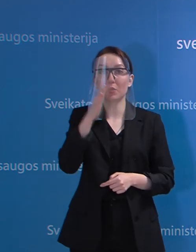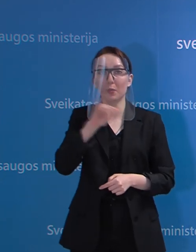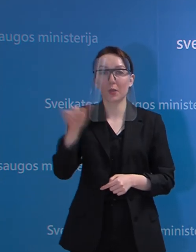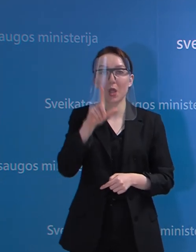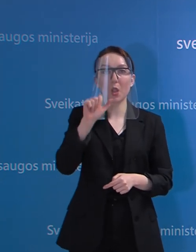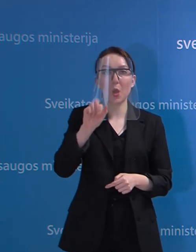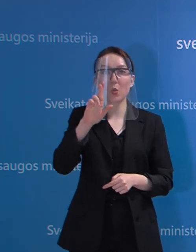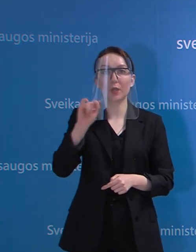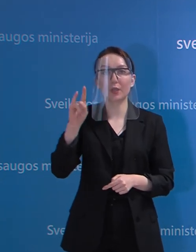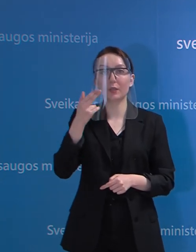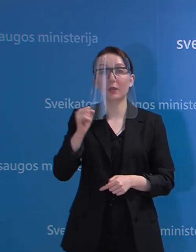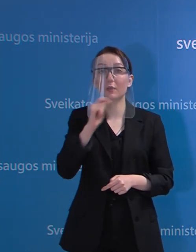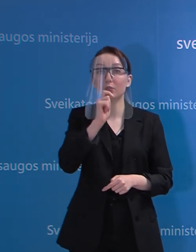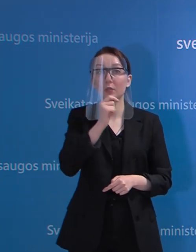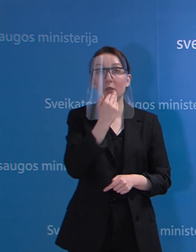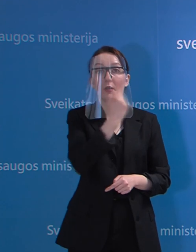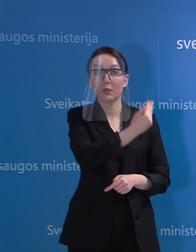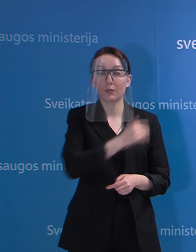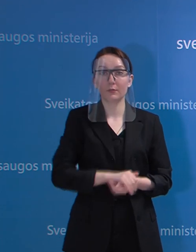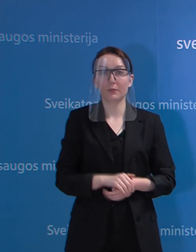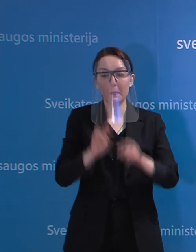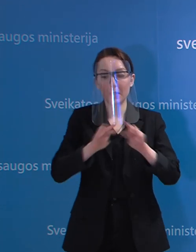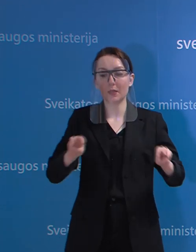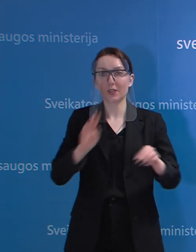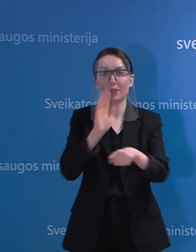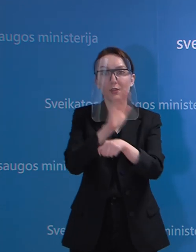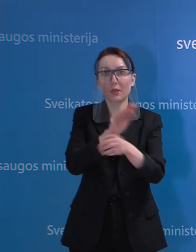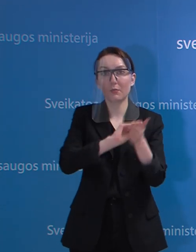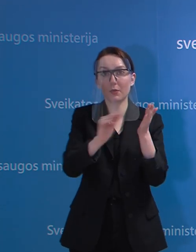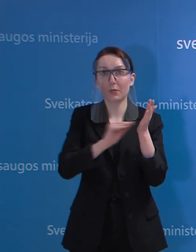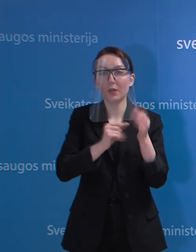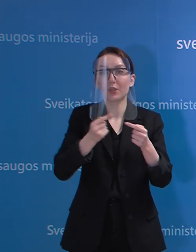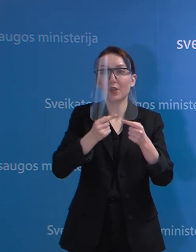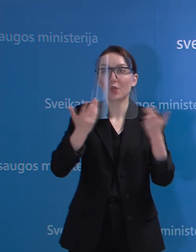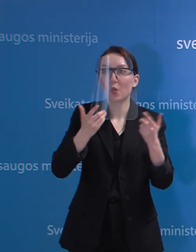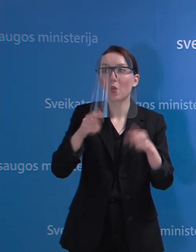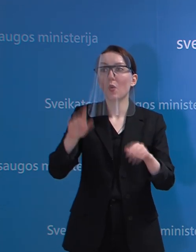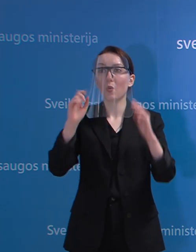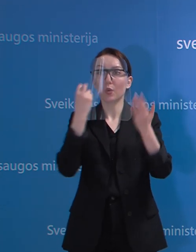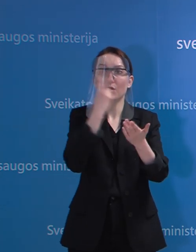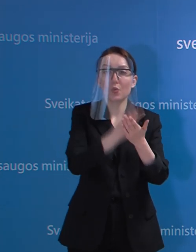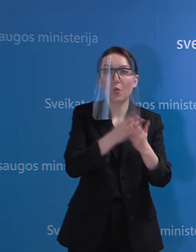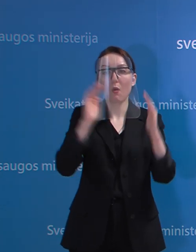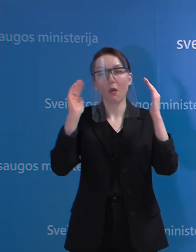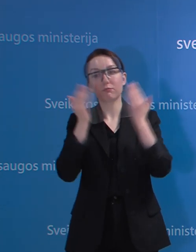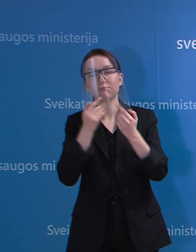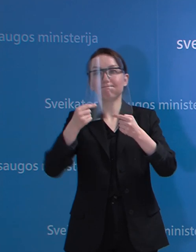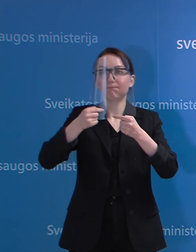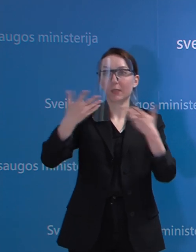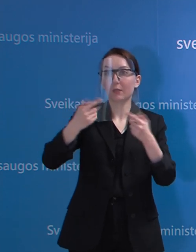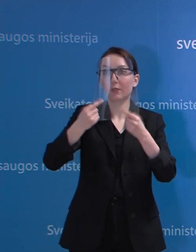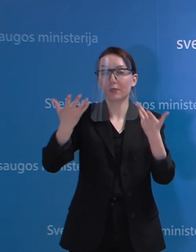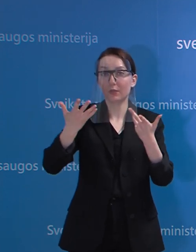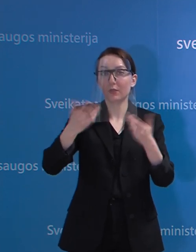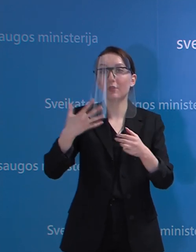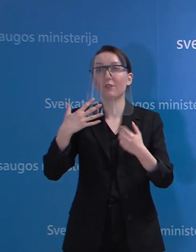Laurina Vireliūna įteklausė. Ministras išleido įsakymą, pagal kurį nesutinkančius hospitalizuotis ir izoliuotis visuomenės